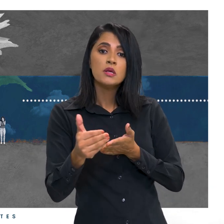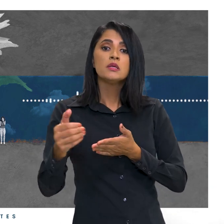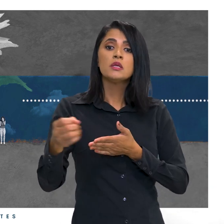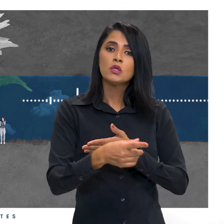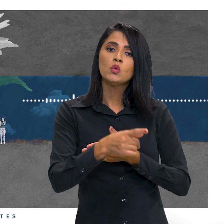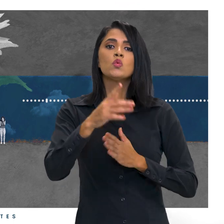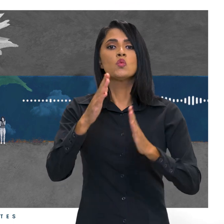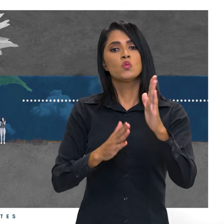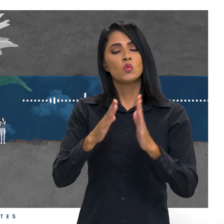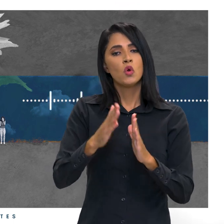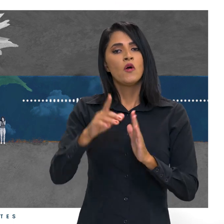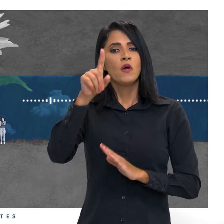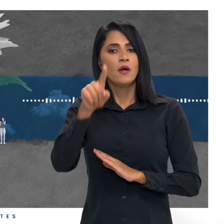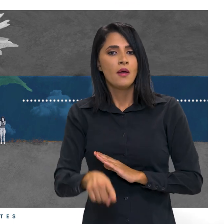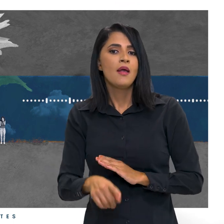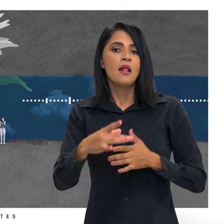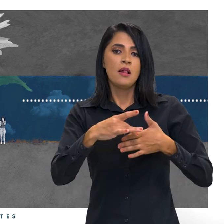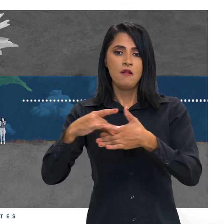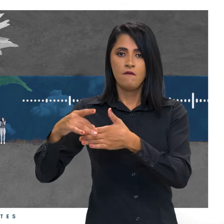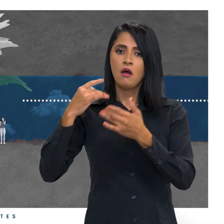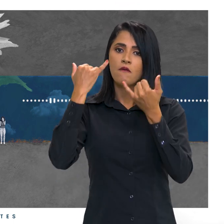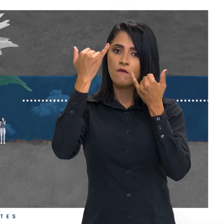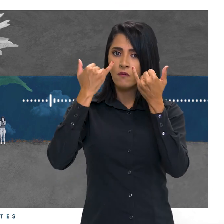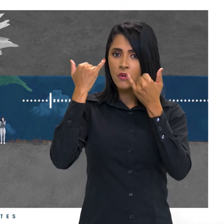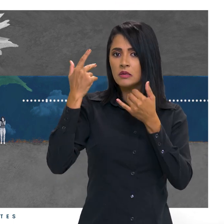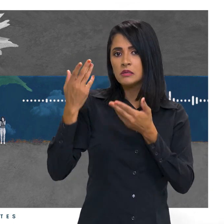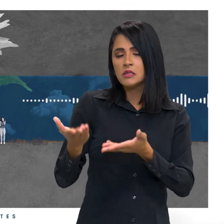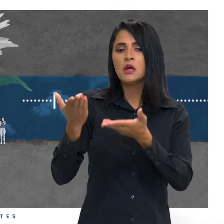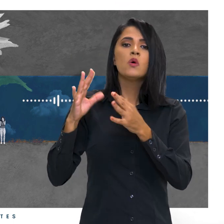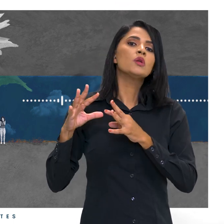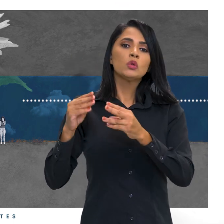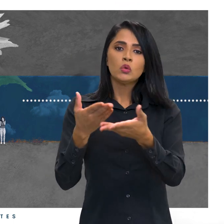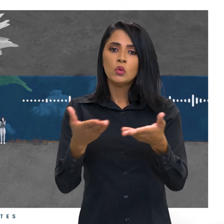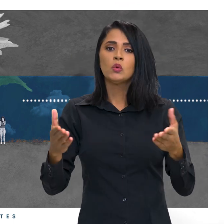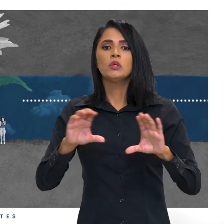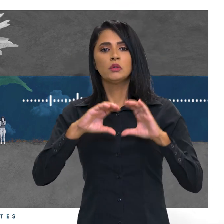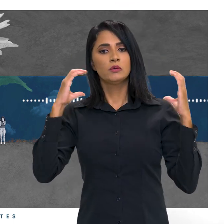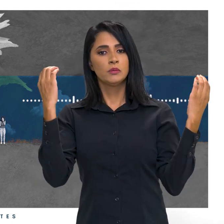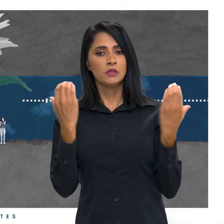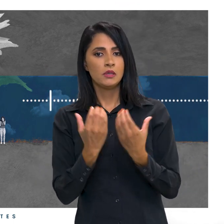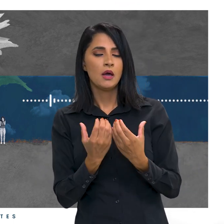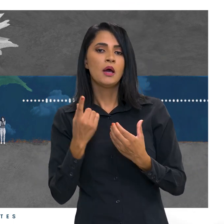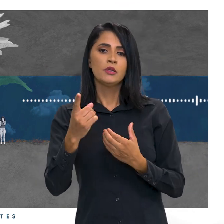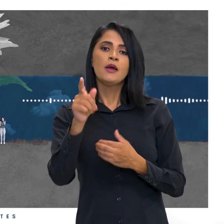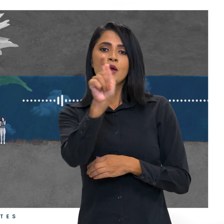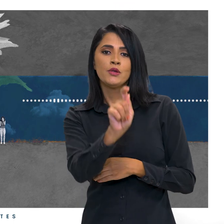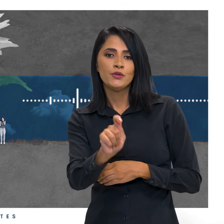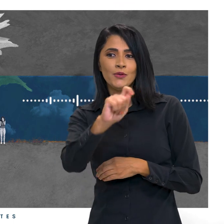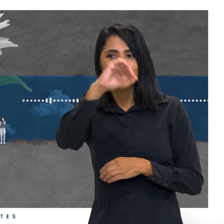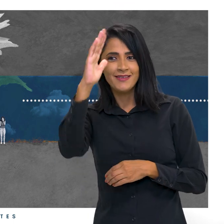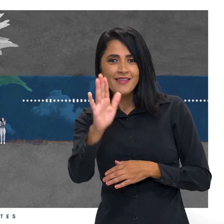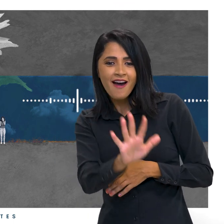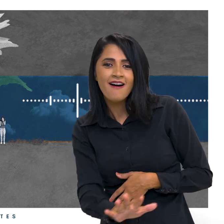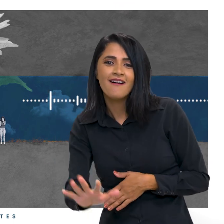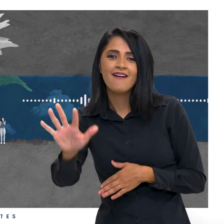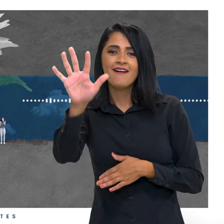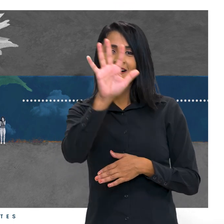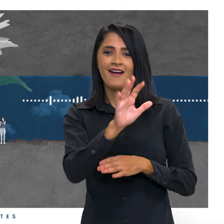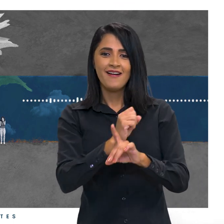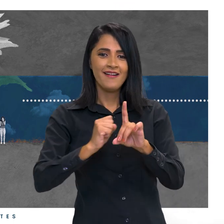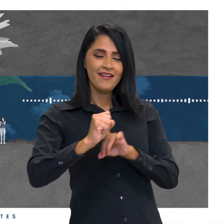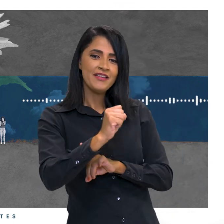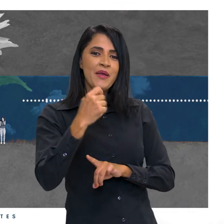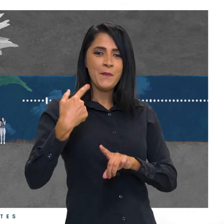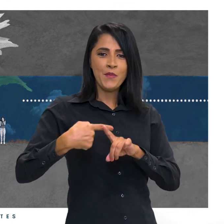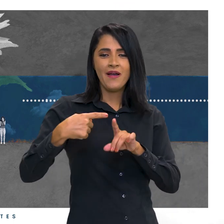etapa, que é para levar essas informações a toda a comunidade, a sociedade em geral, até mesmo por conta de uma